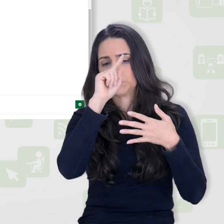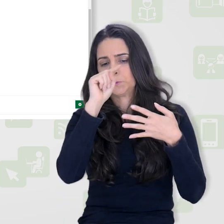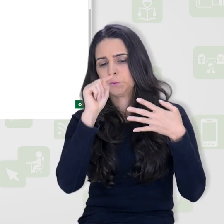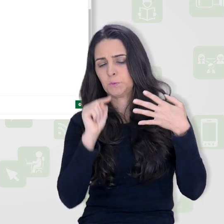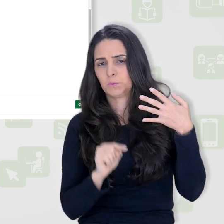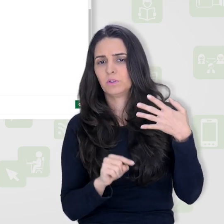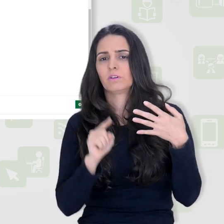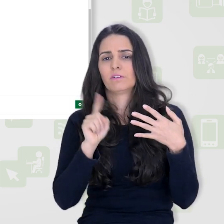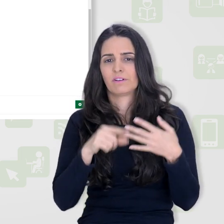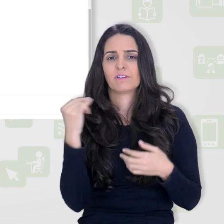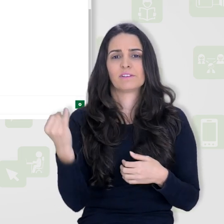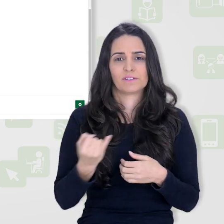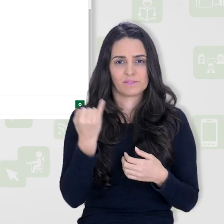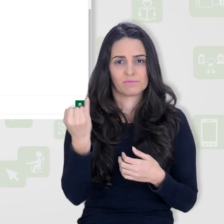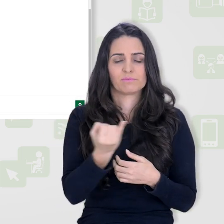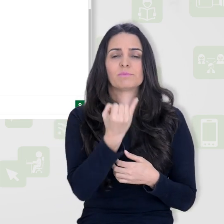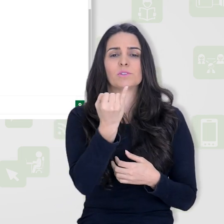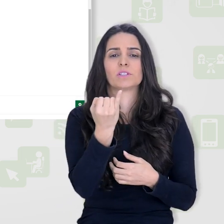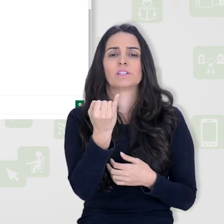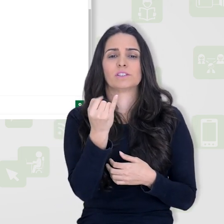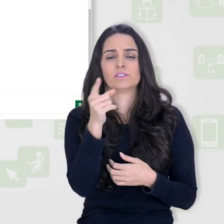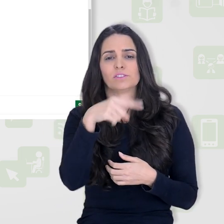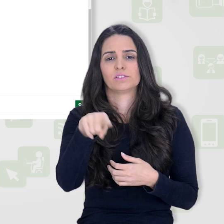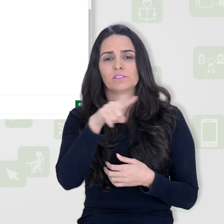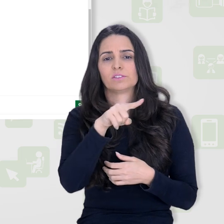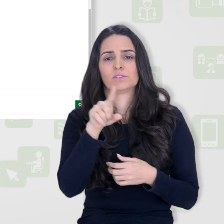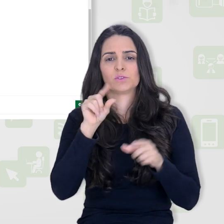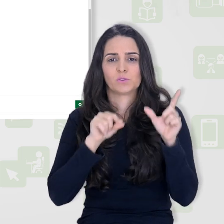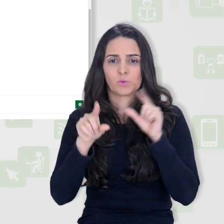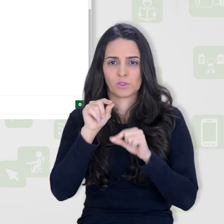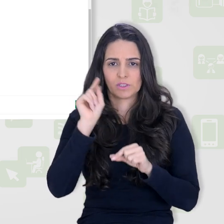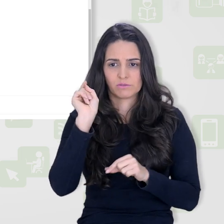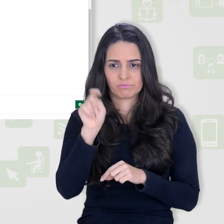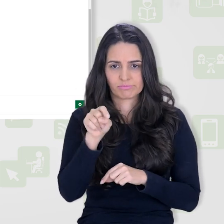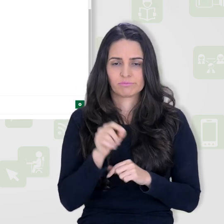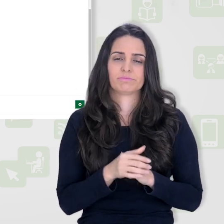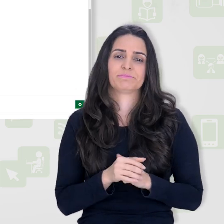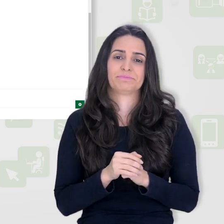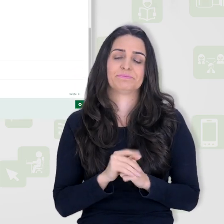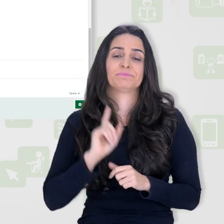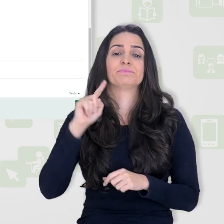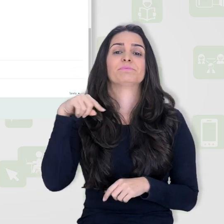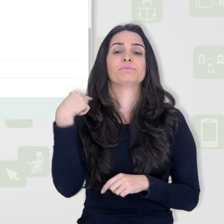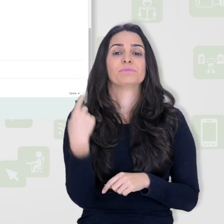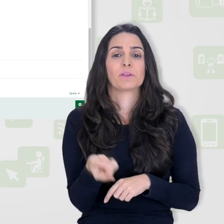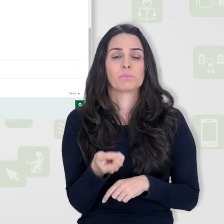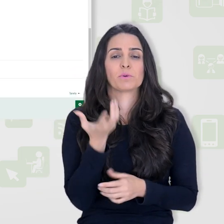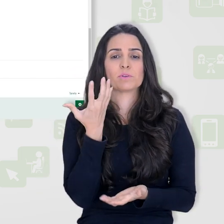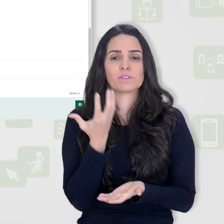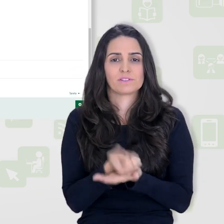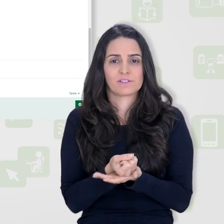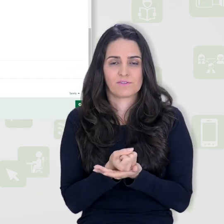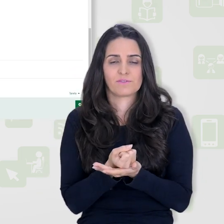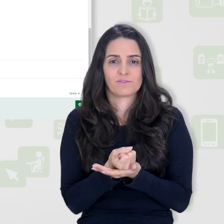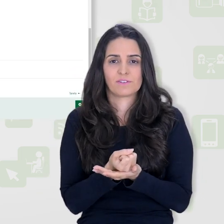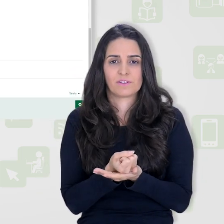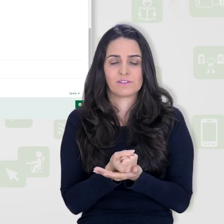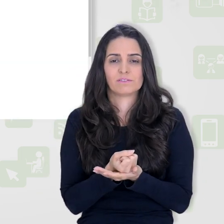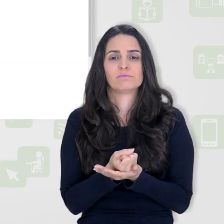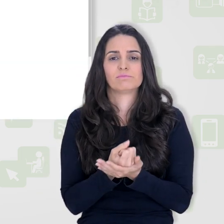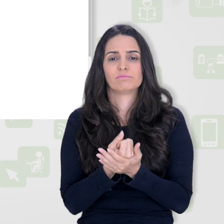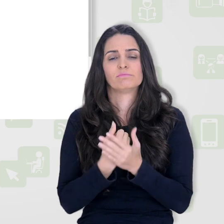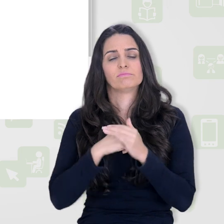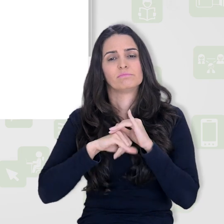essas opções aqui são importantes que fiquem marcadas. E aí, por fim, você vai salvar